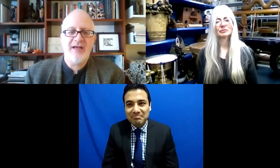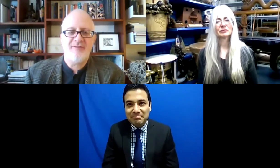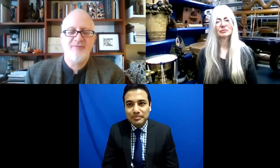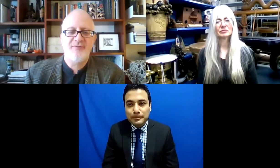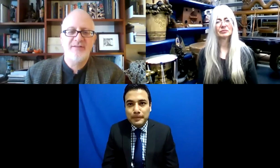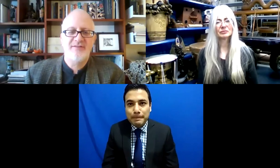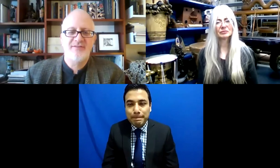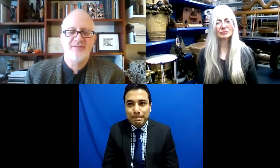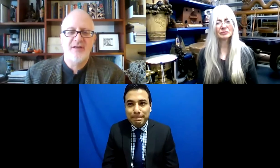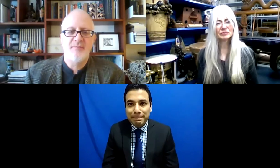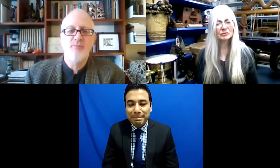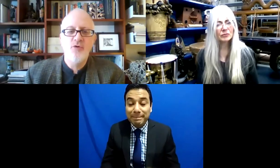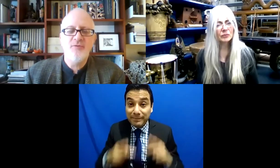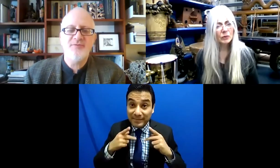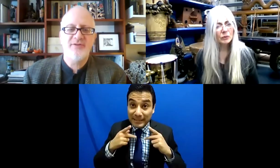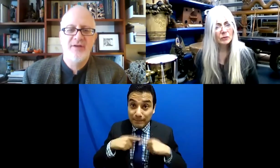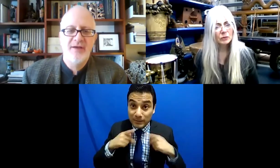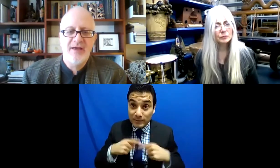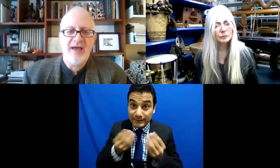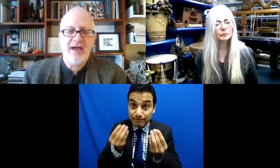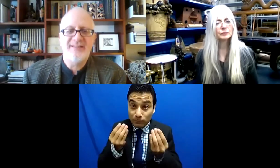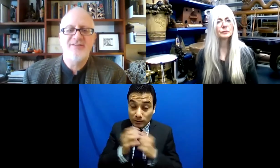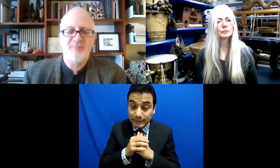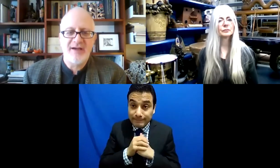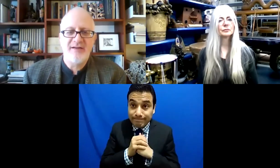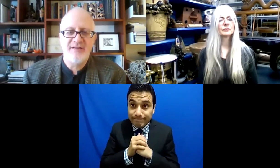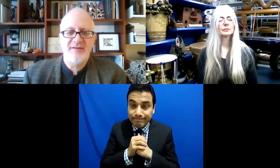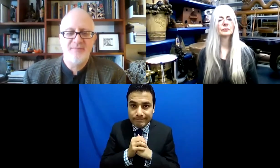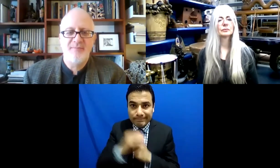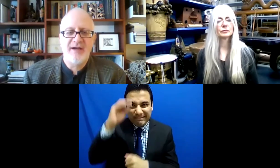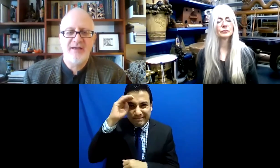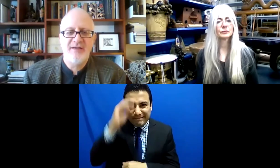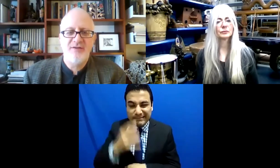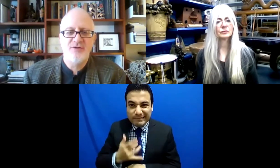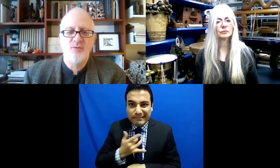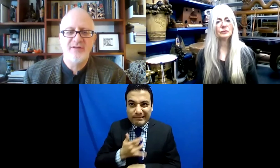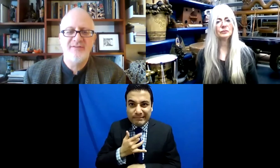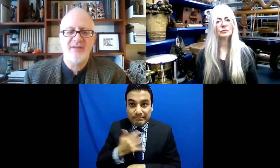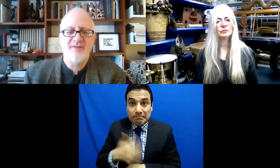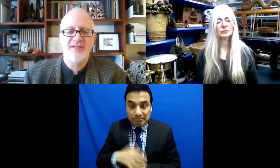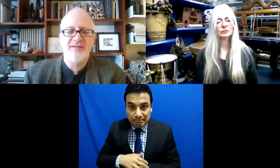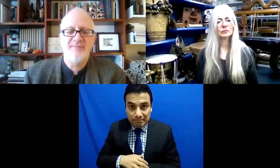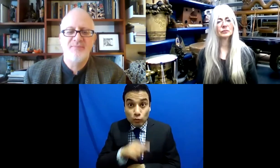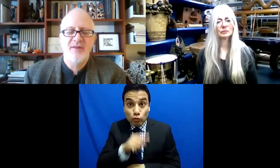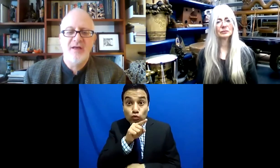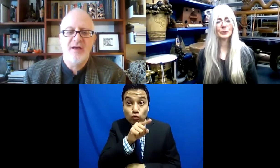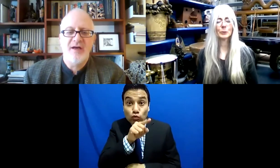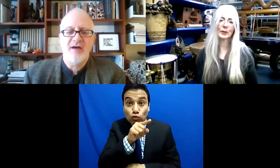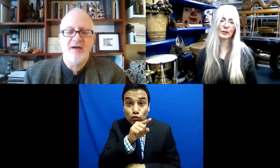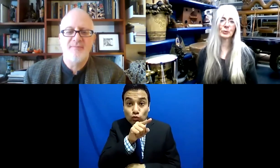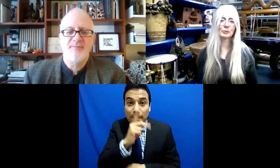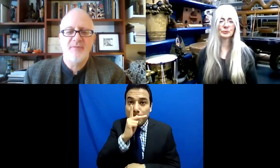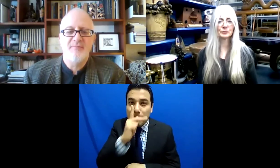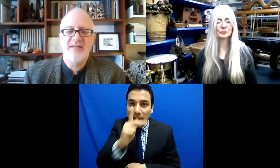Bueno, muchas personas se han sentido movidas, inspiradas por tus palabras